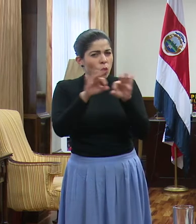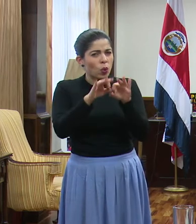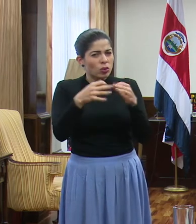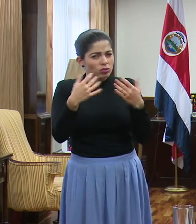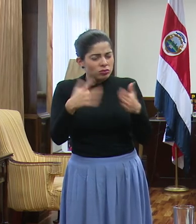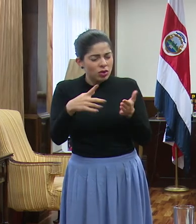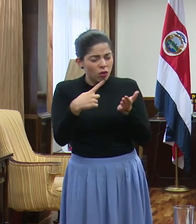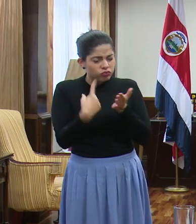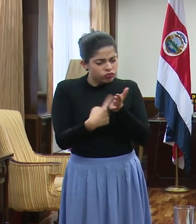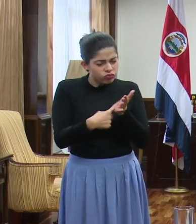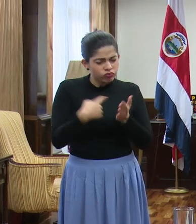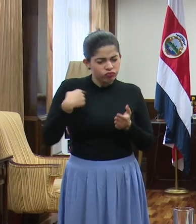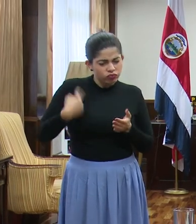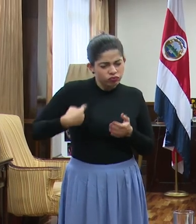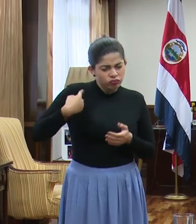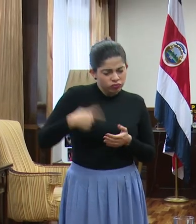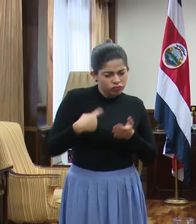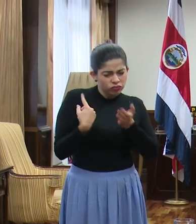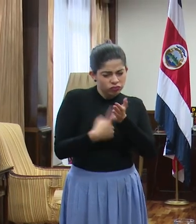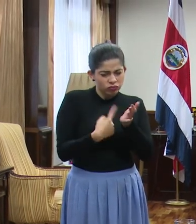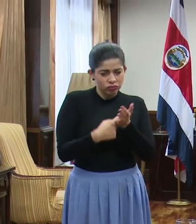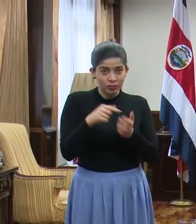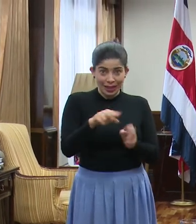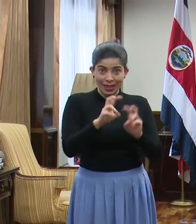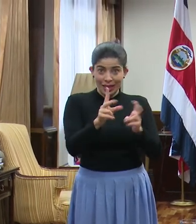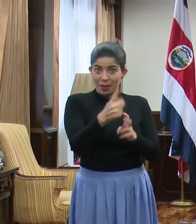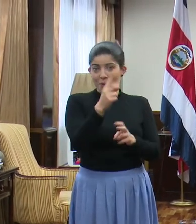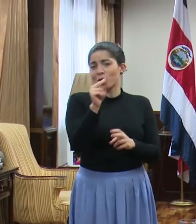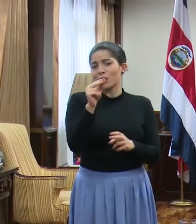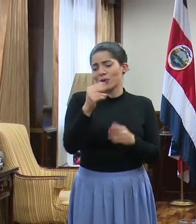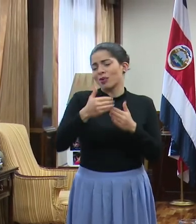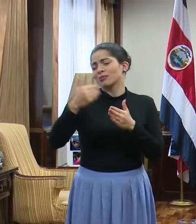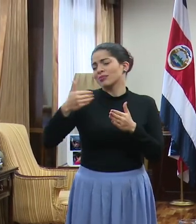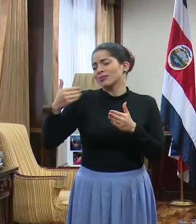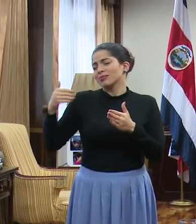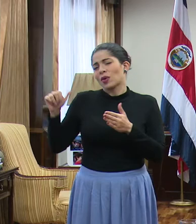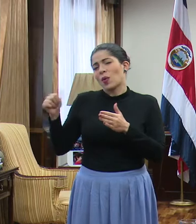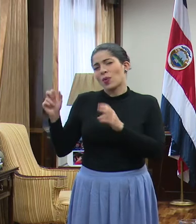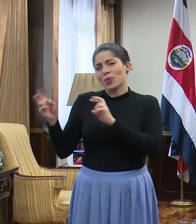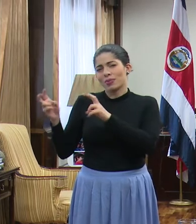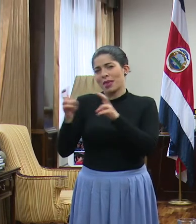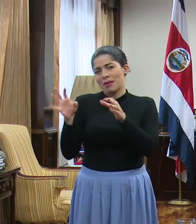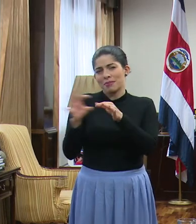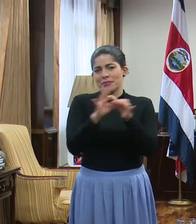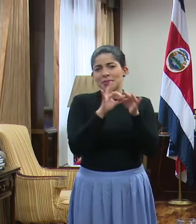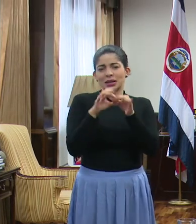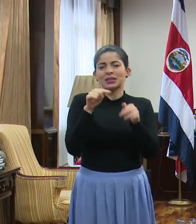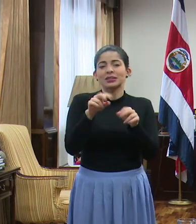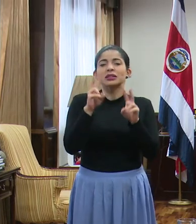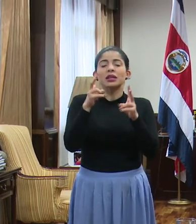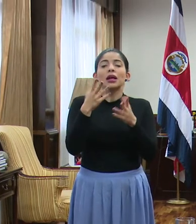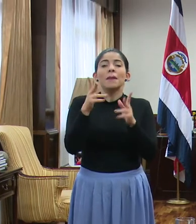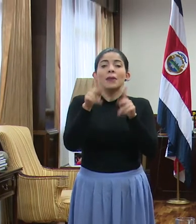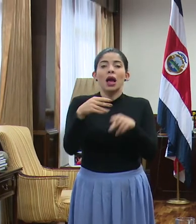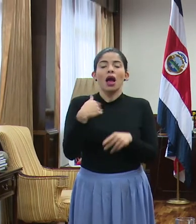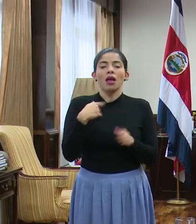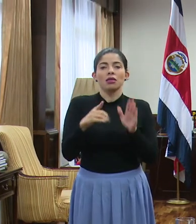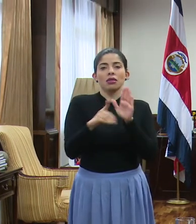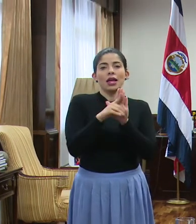se ha esgrimido constantemente, y no solamente con este tema, sino con muchos otros temas, es el derecho a la intimidad.